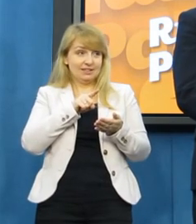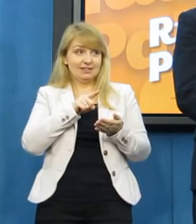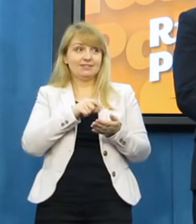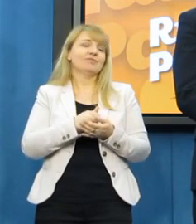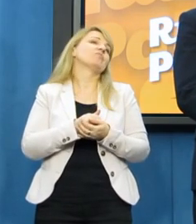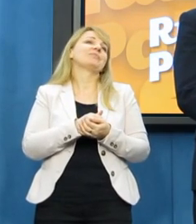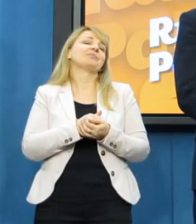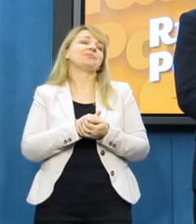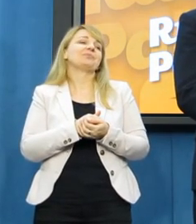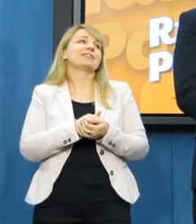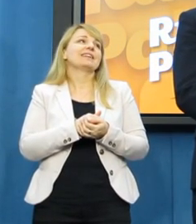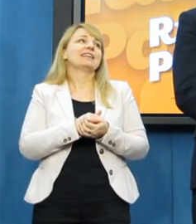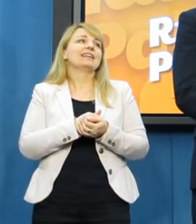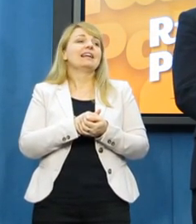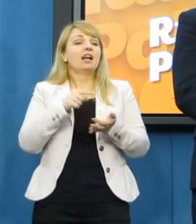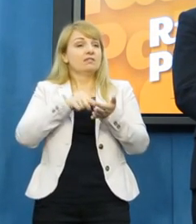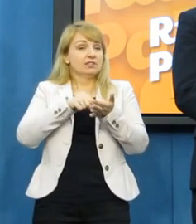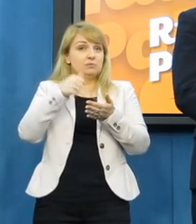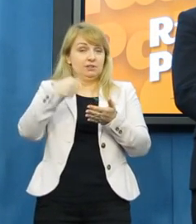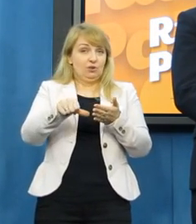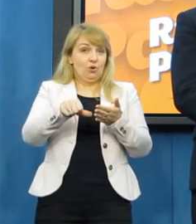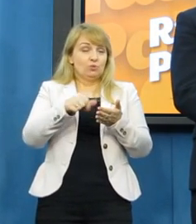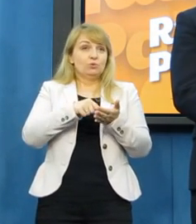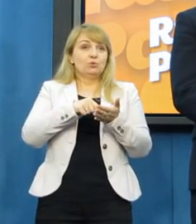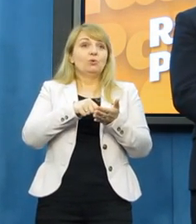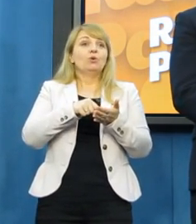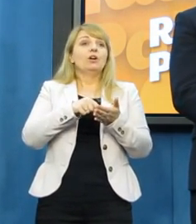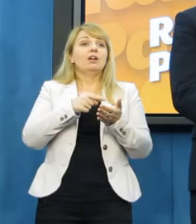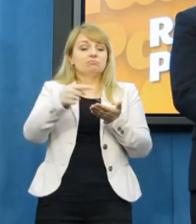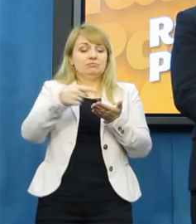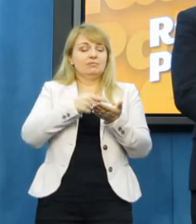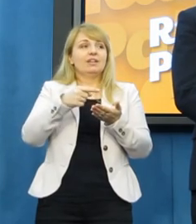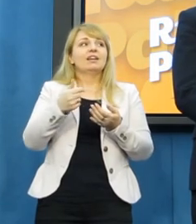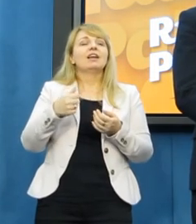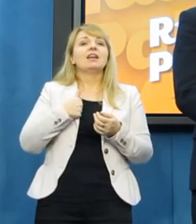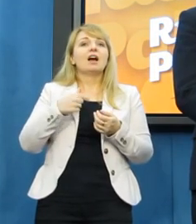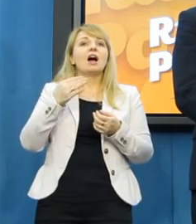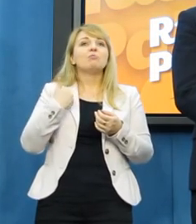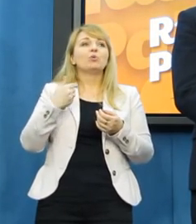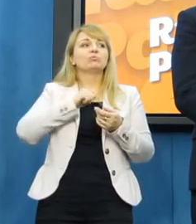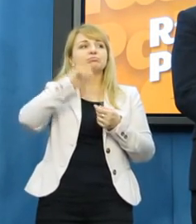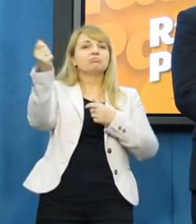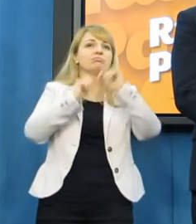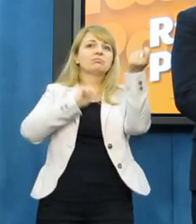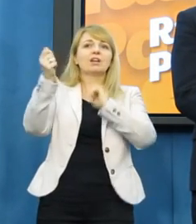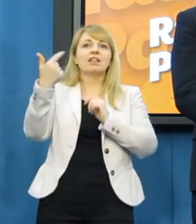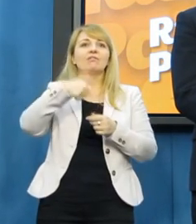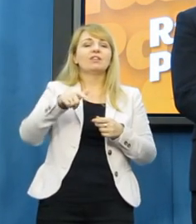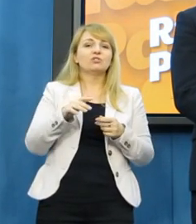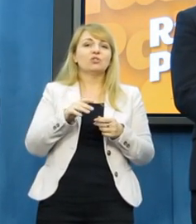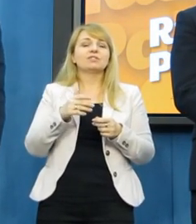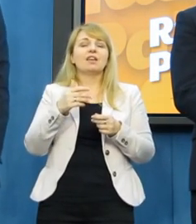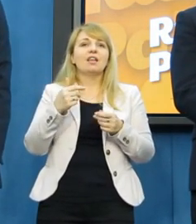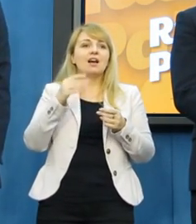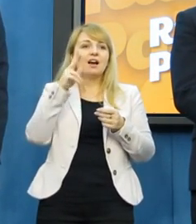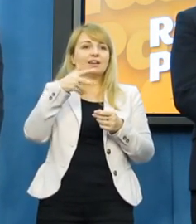nazwijmy. Dobrze. W tym tygodniu, w ten weekend ja przejechałem 2150 km. Byłem na spotkaniu w Pabianicach